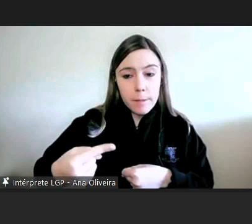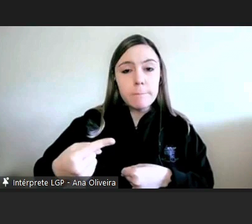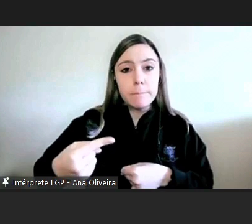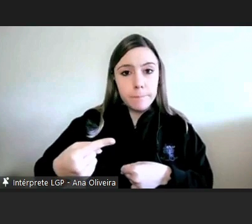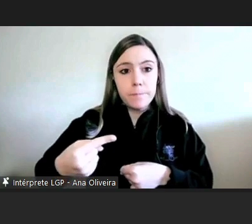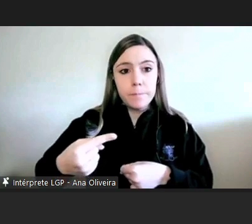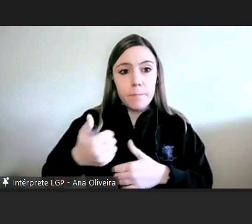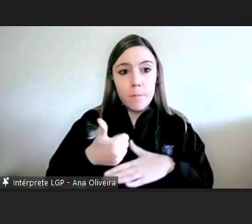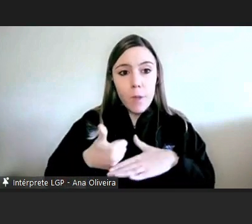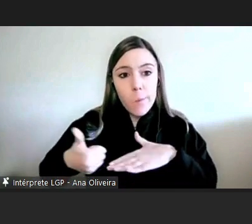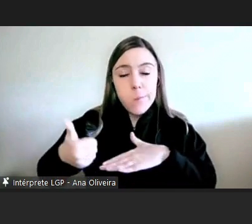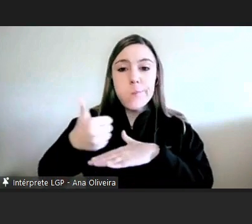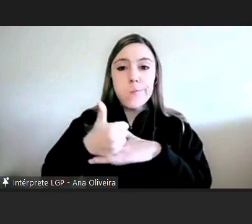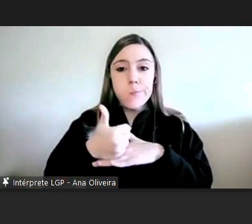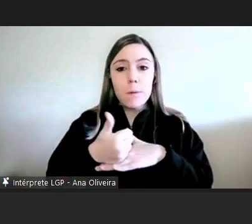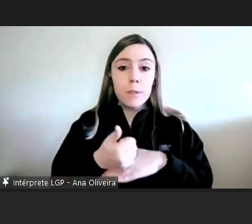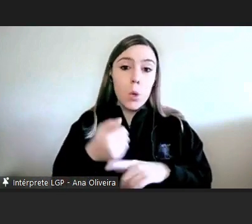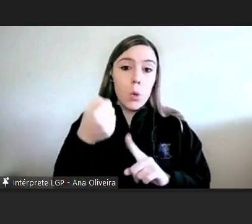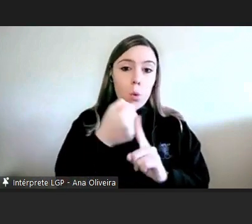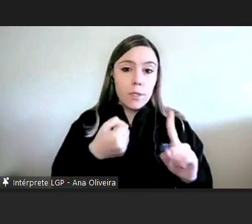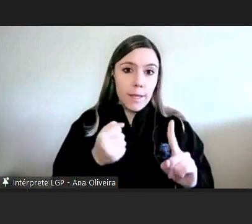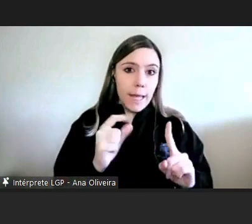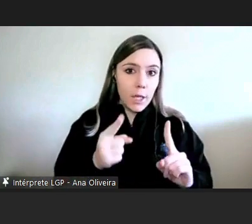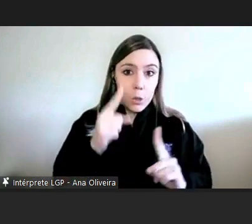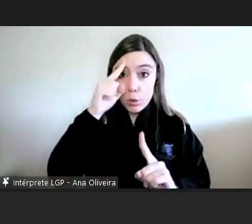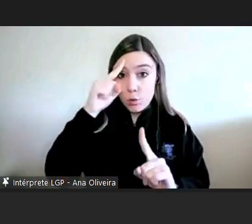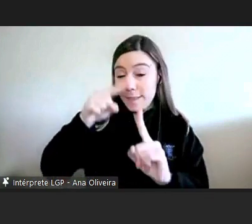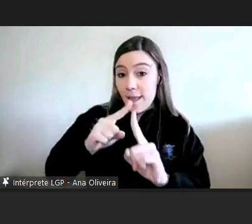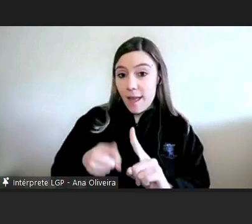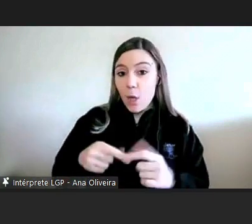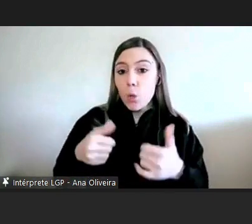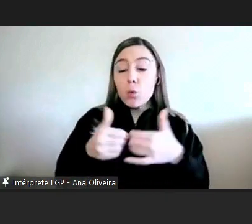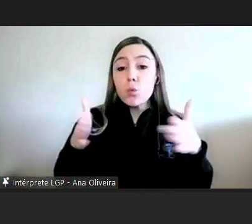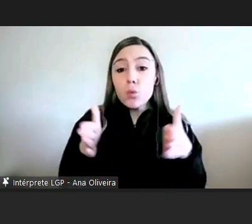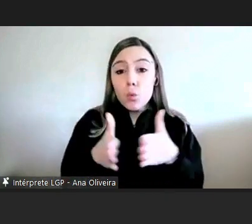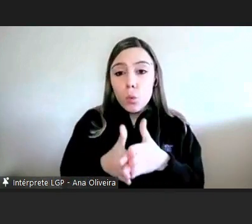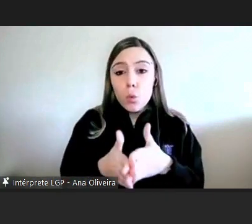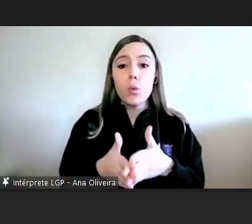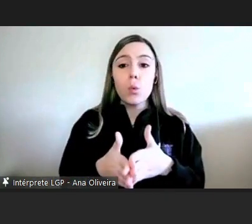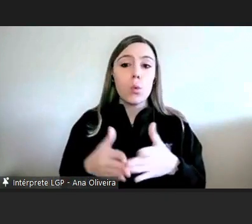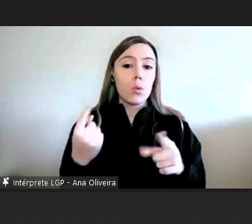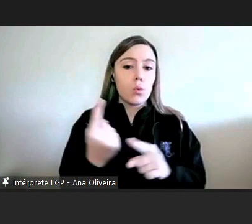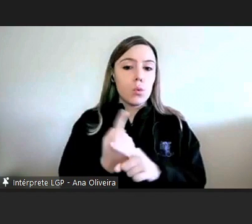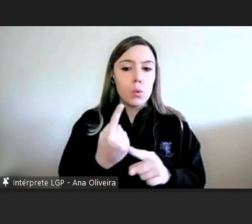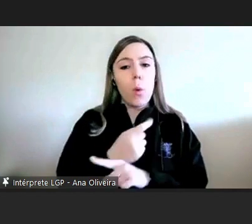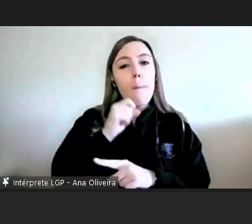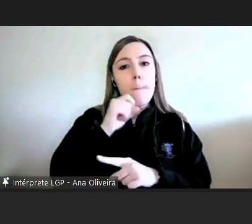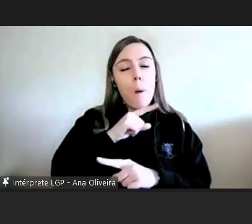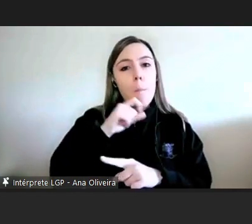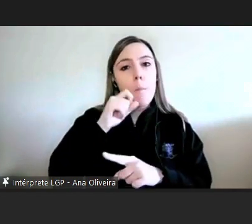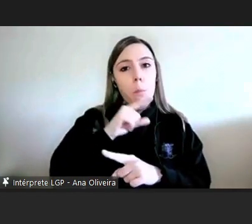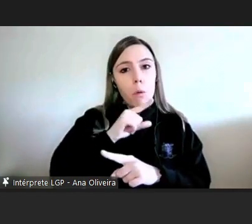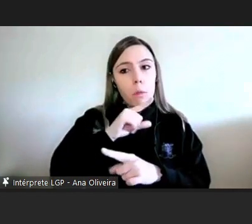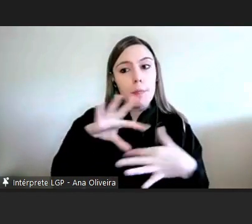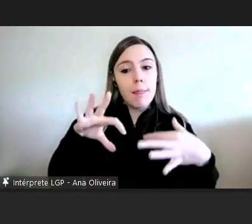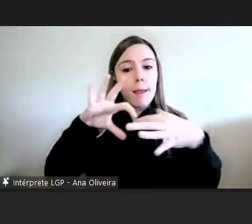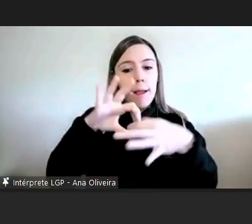o desafio é essa a ideia portanto tudo aquilo que possa relevar de fontes e nas fontes incluímos